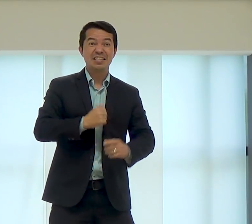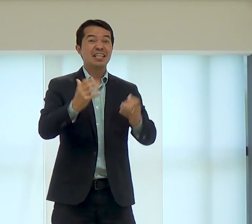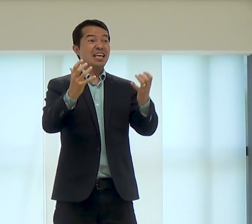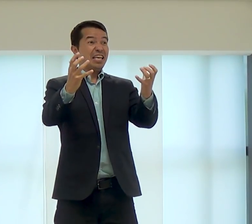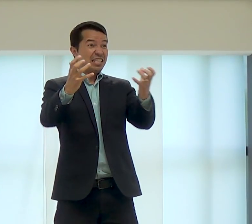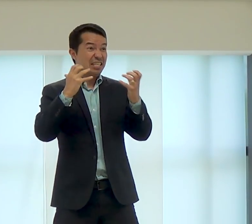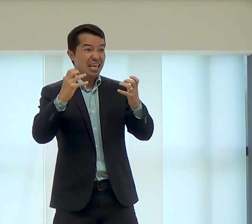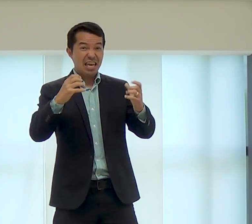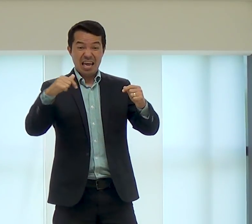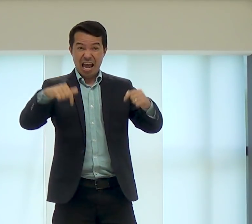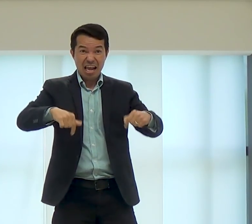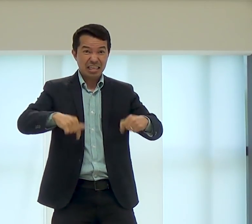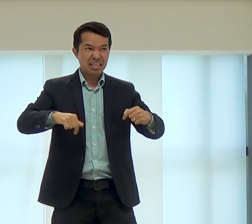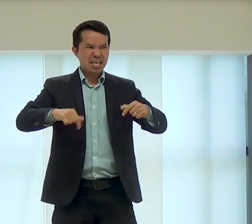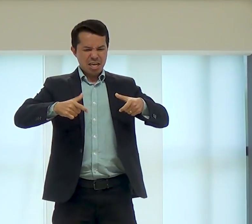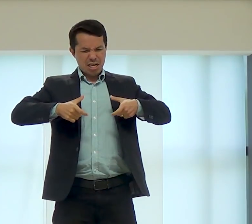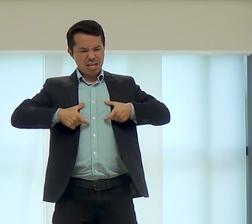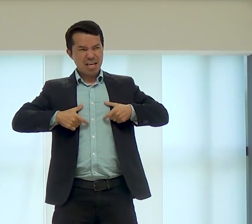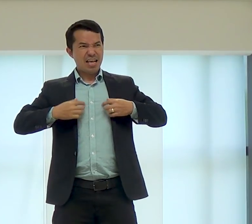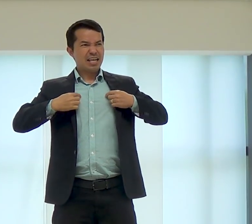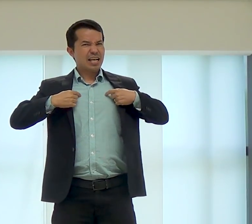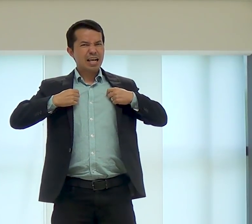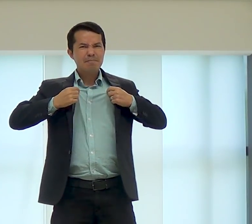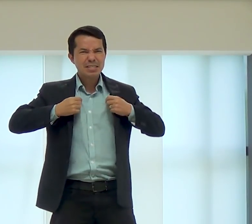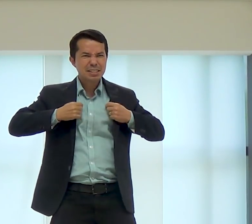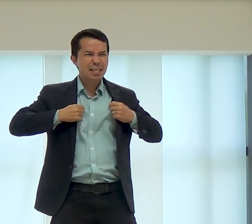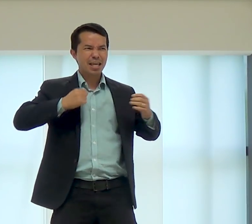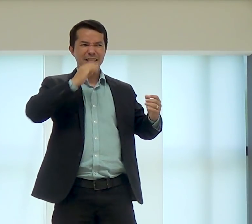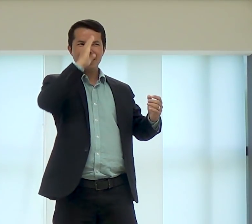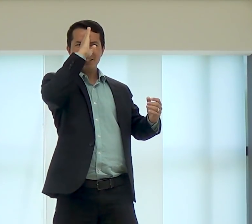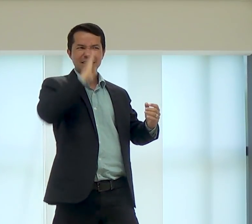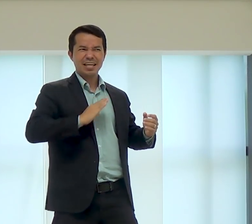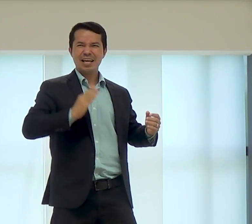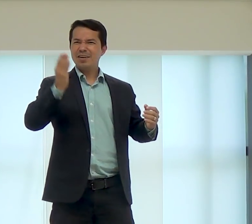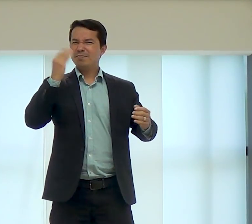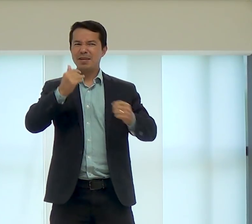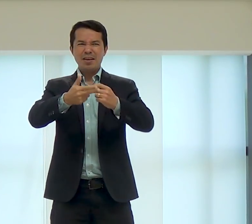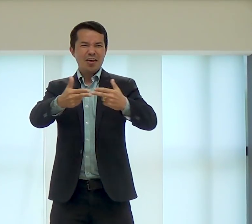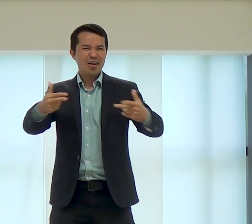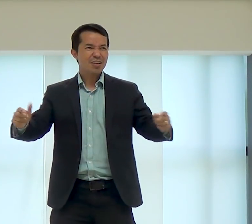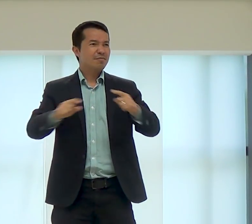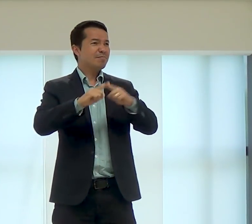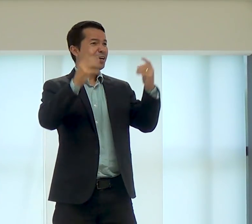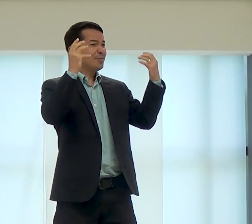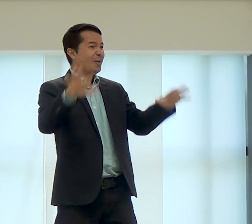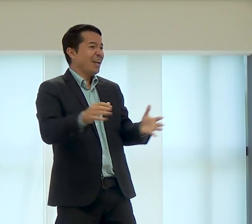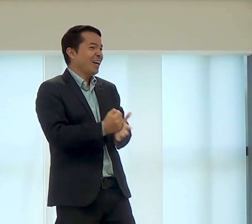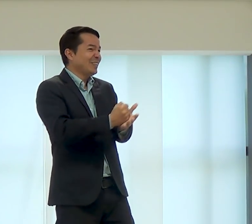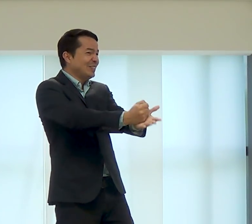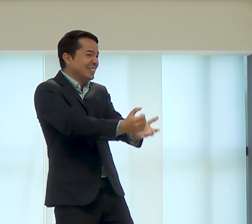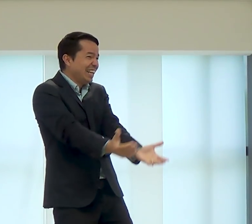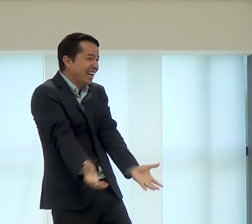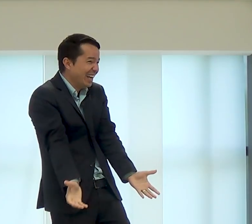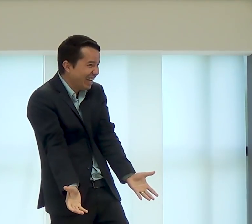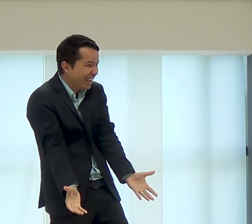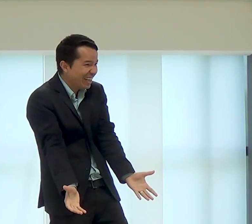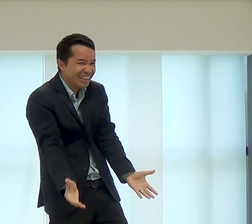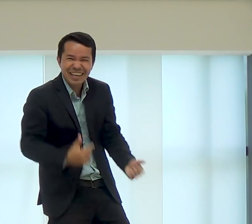igreja bonita, queremos que aqui, então, seja, né, que a gente tenha camiseta, que a gente tenha comida,